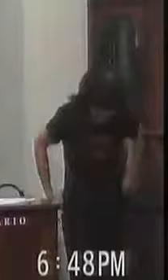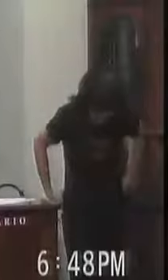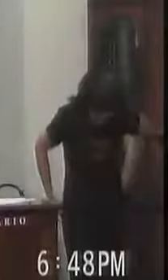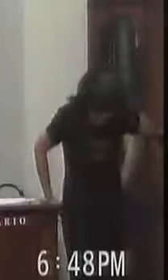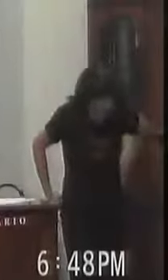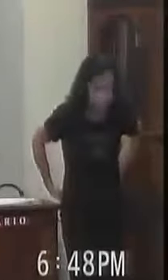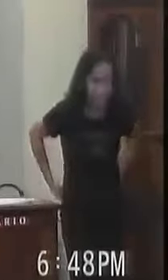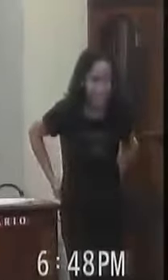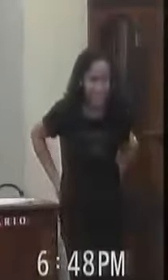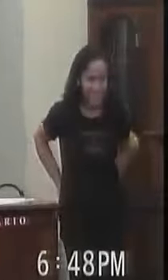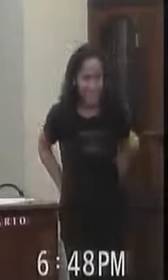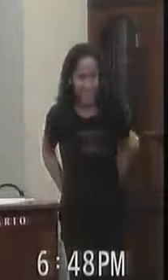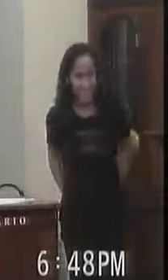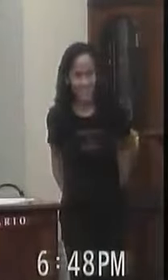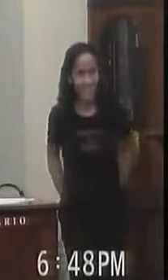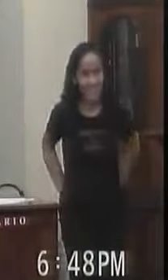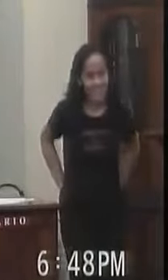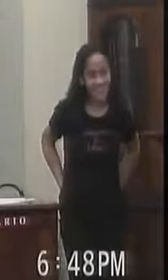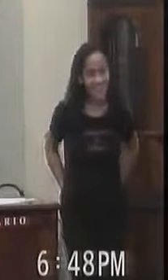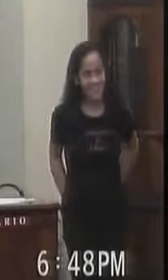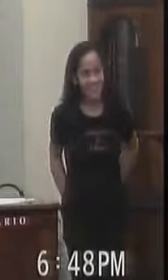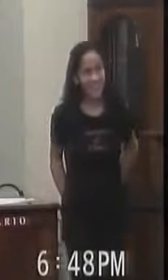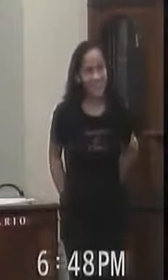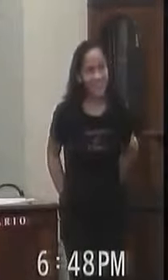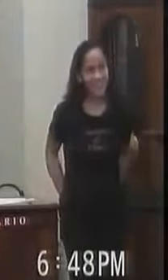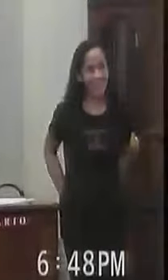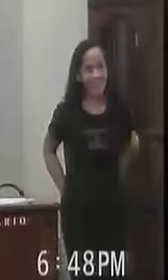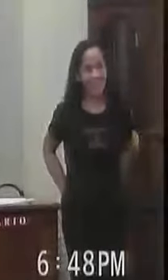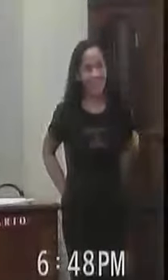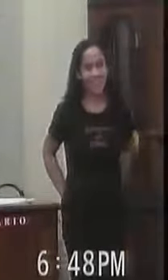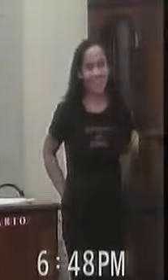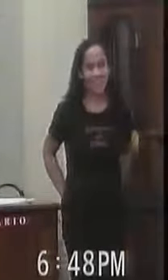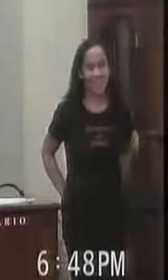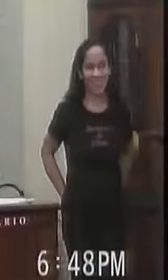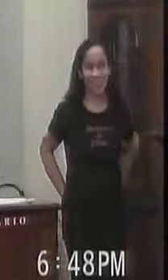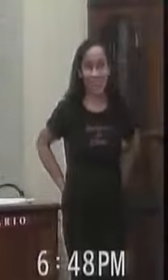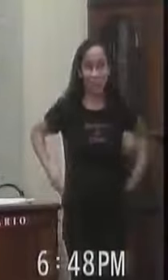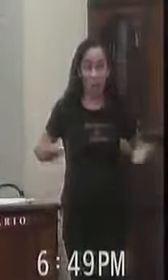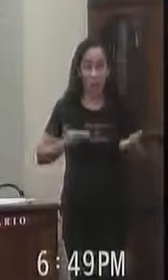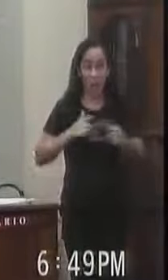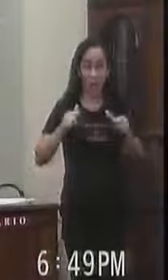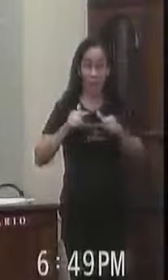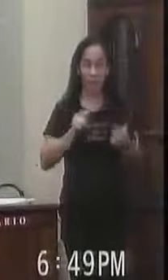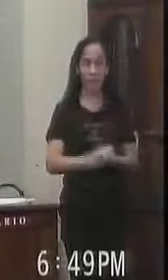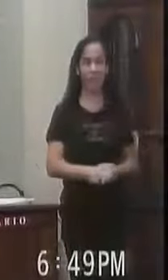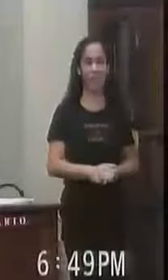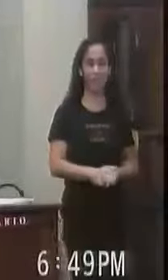Pedro